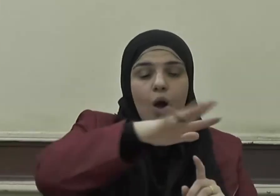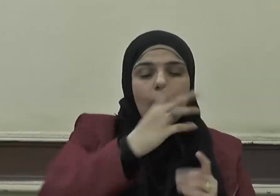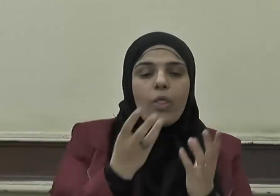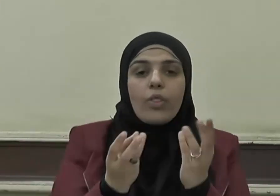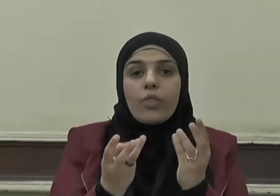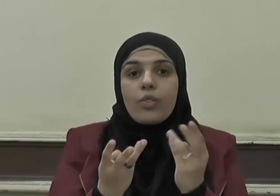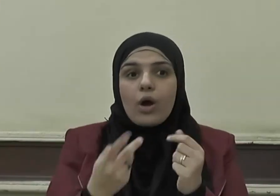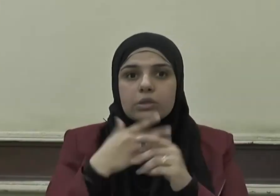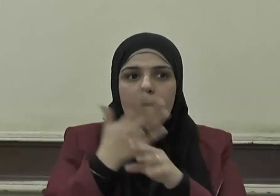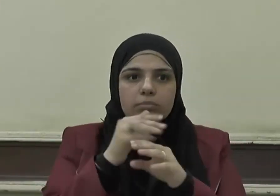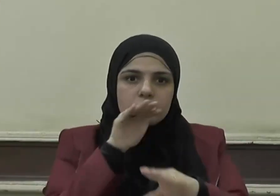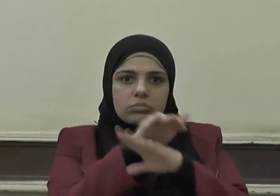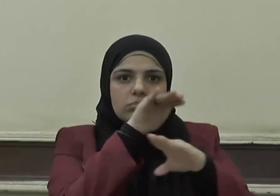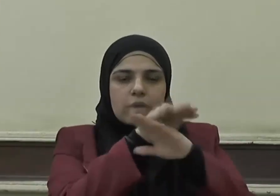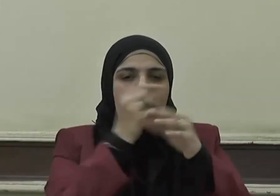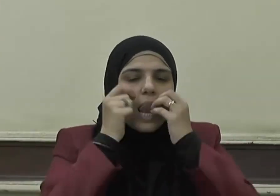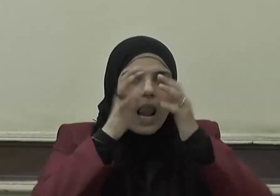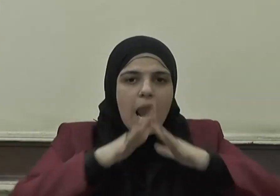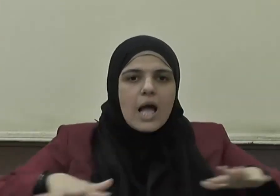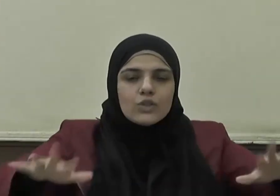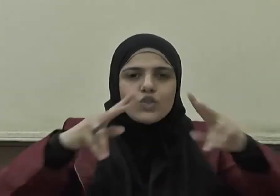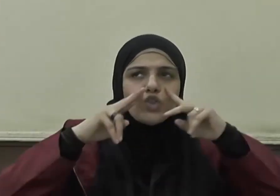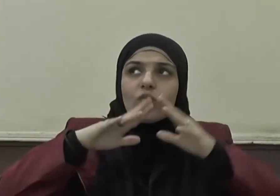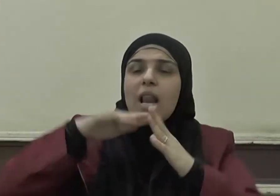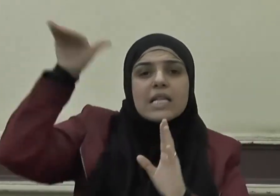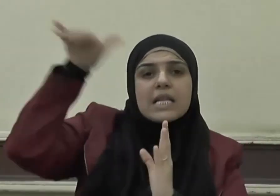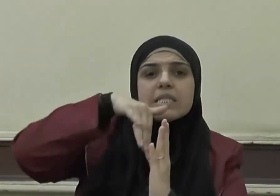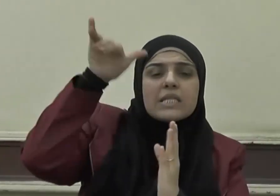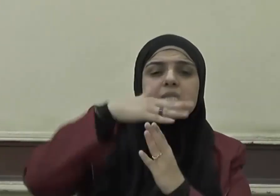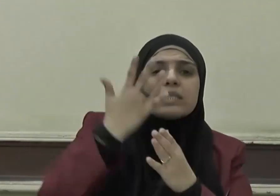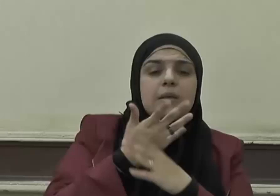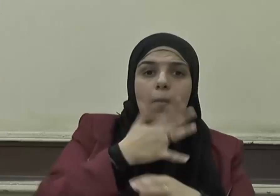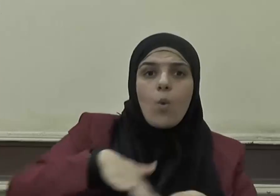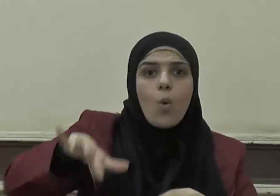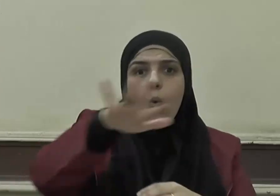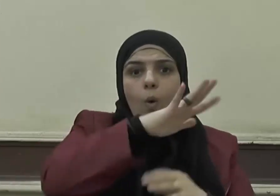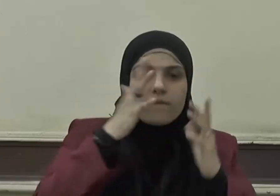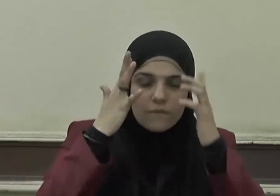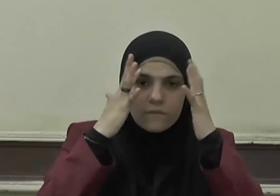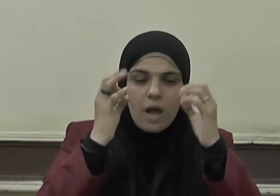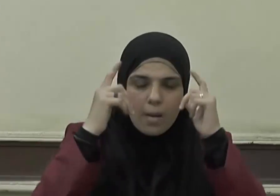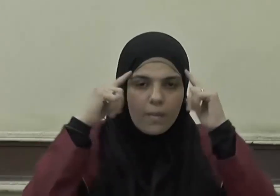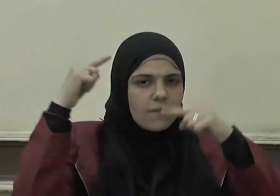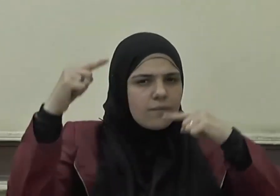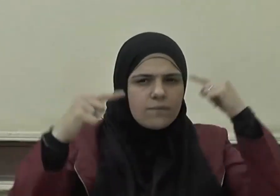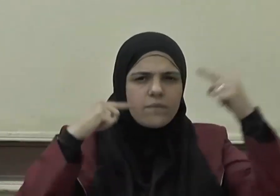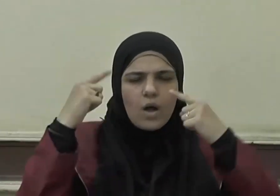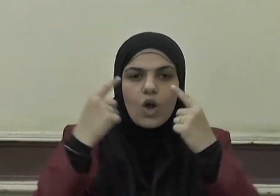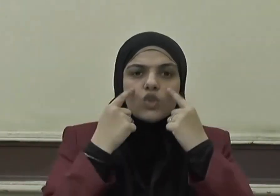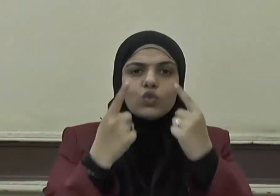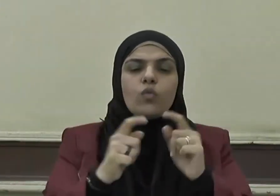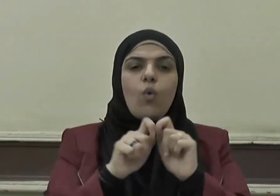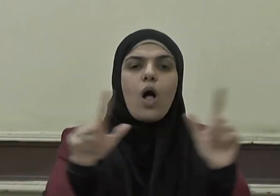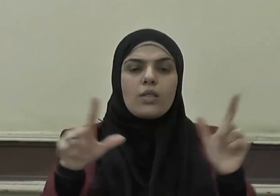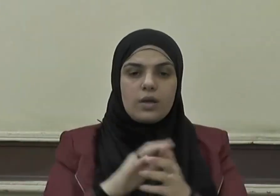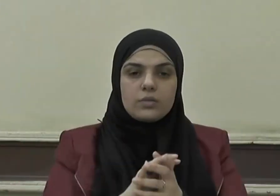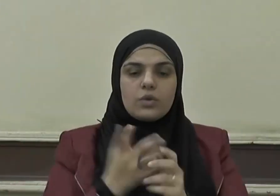لتبين للناس ما نزل إليهم ولعلهم يتفكرون ويقول